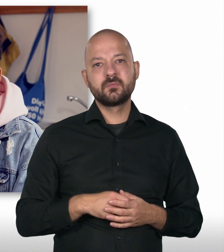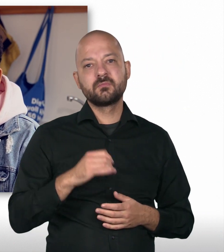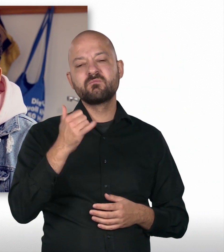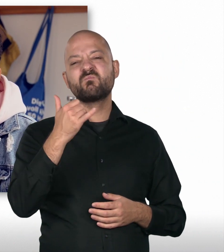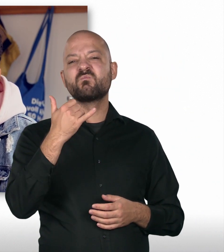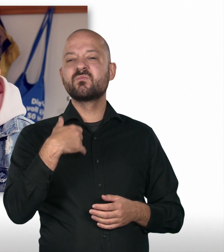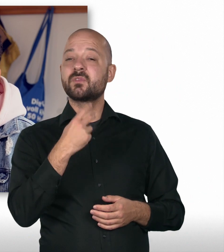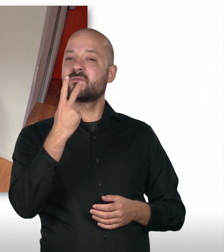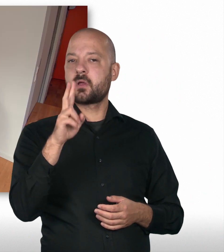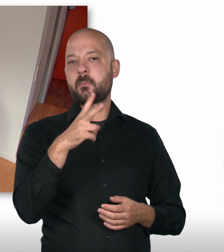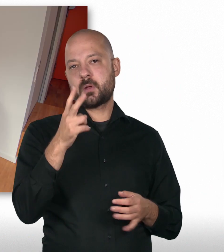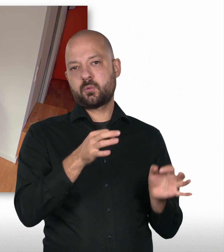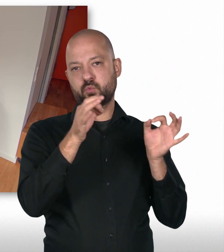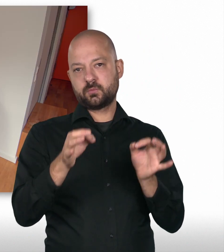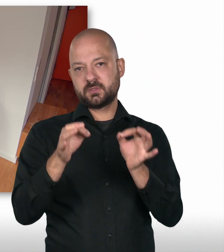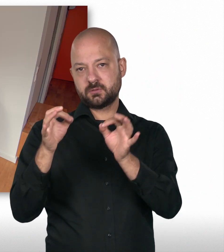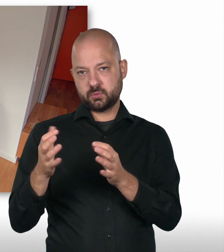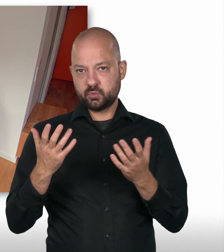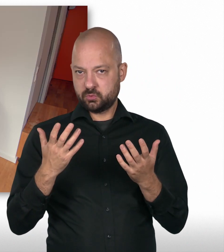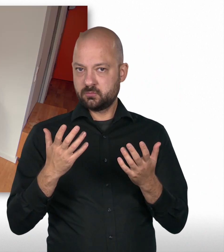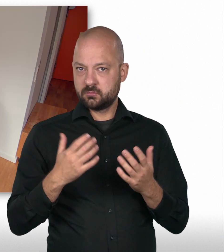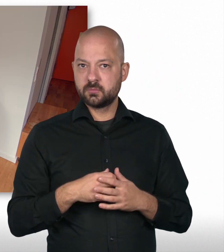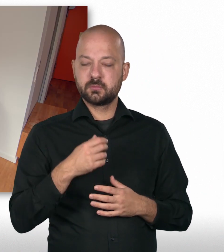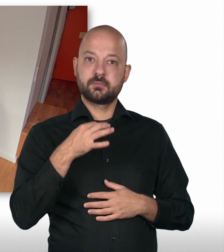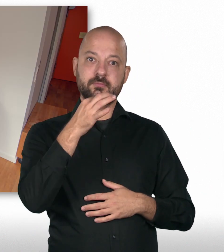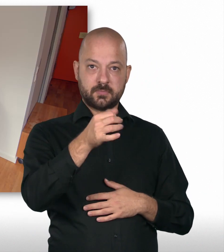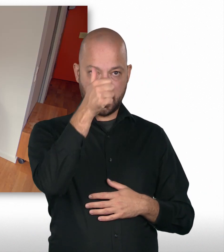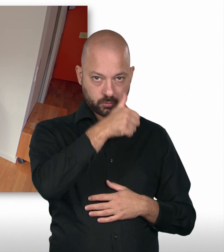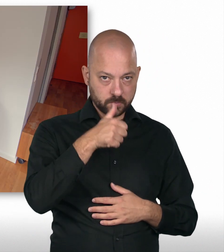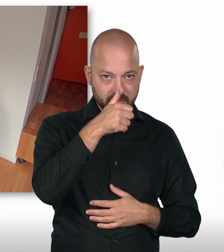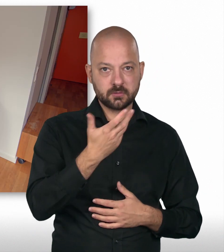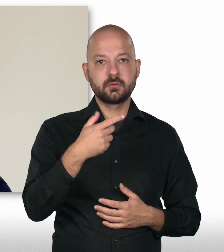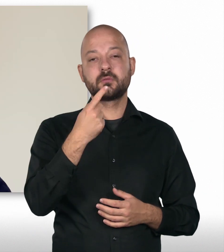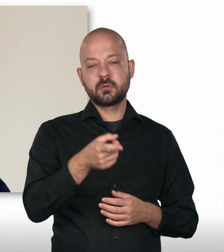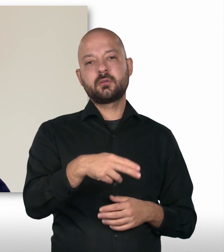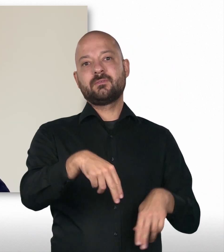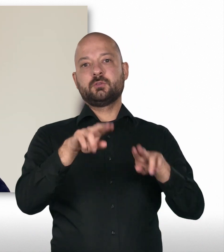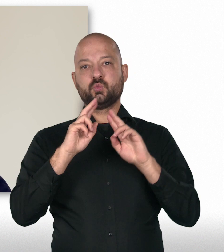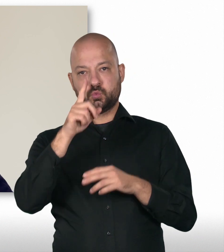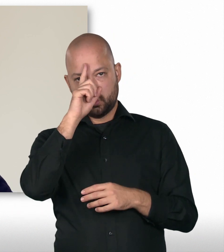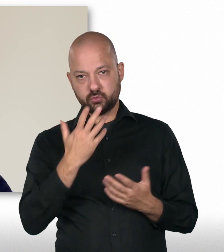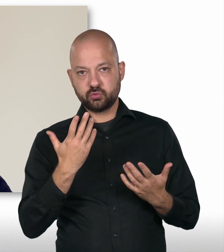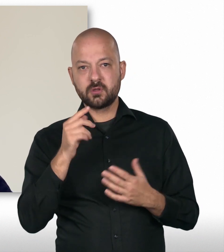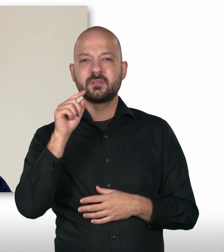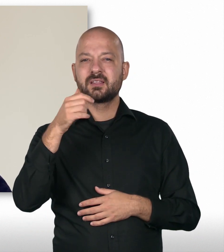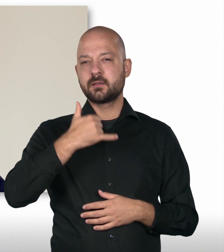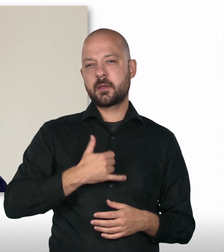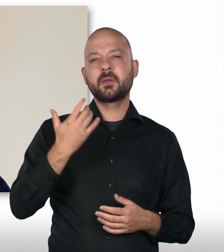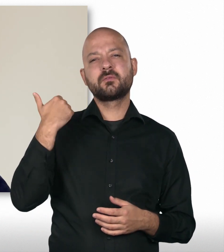normal für dich? Ja, also ich habe zwei Umzüge richtig miterlebt. Einmal nach Äthiopien und einmal aus Äthiopien und zurück nach Deutschland. In Jemen war ich noch sehr jung und es